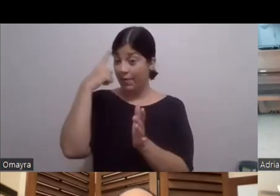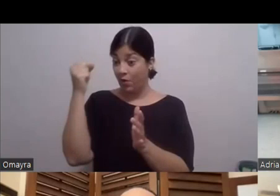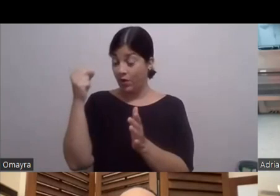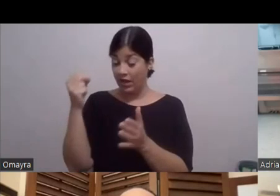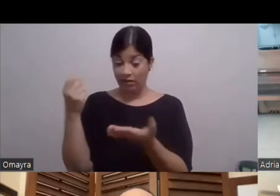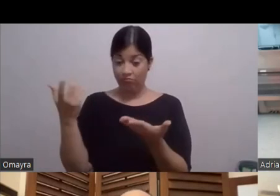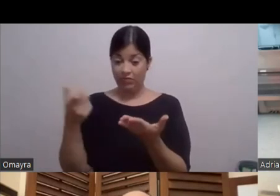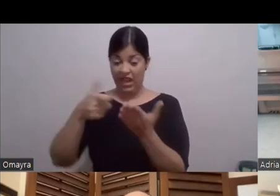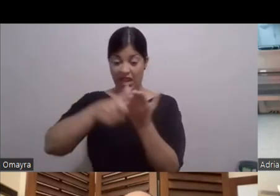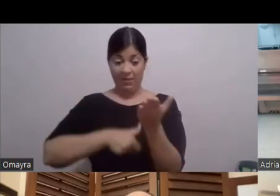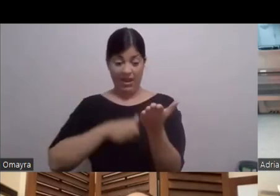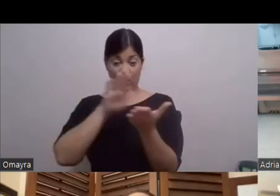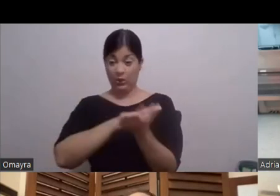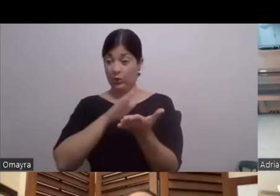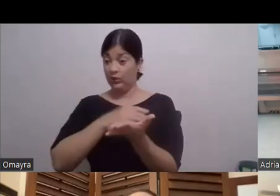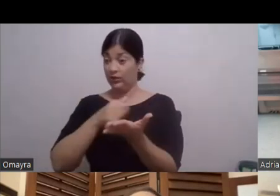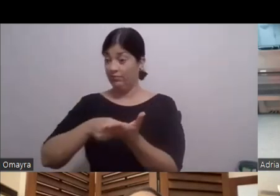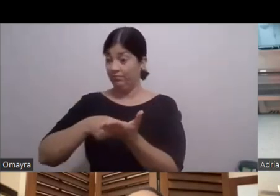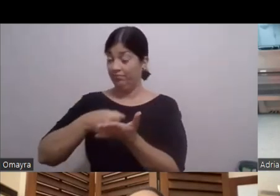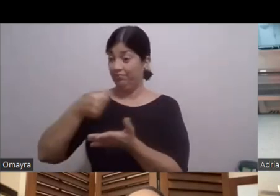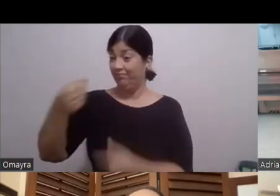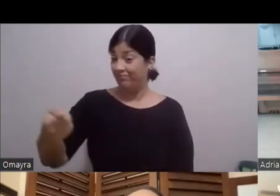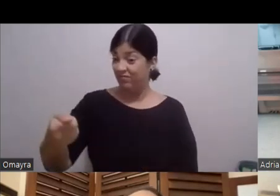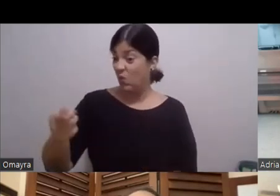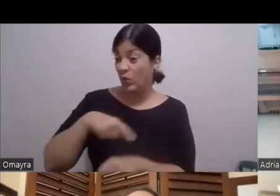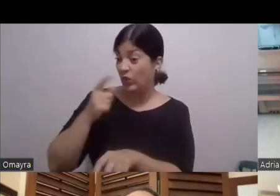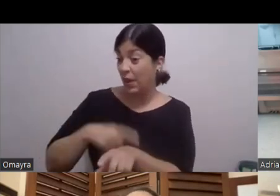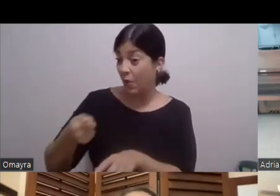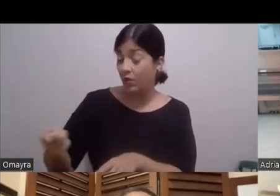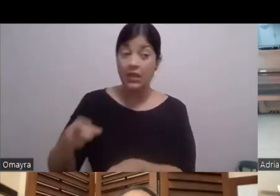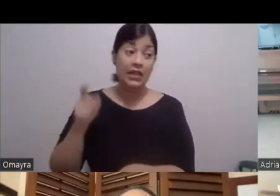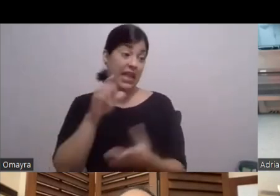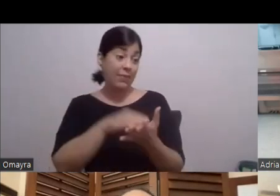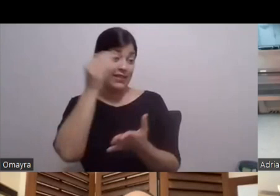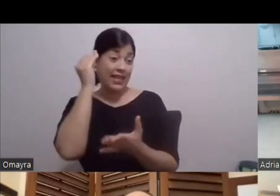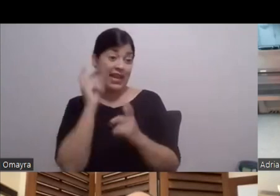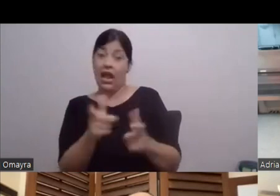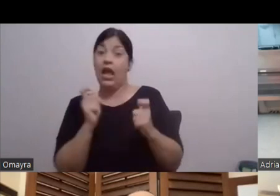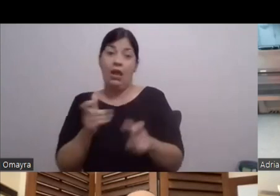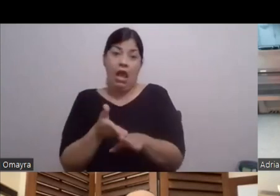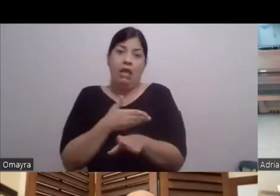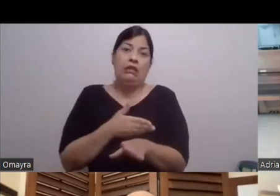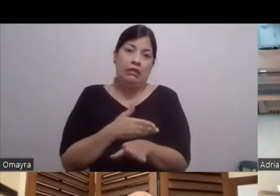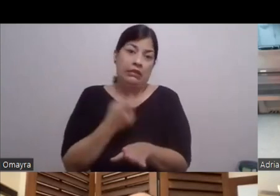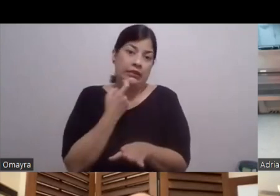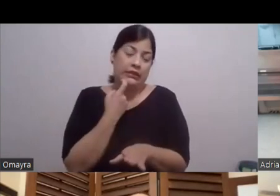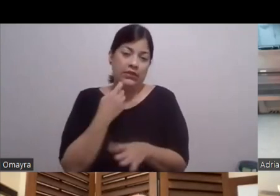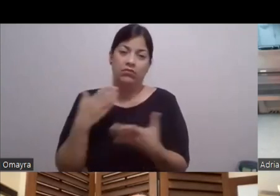Con cuánto tiempo Hay veces Que la escena La tienes que aprender Momentos antes Un poquito Para Los